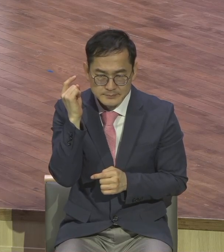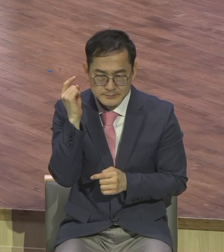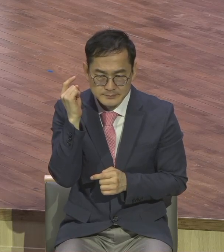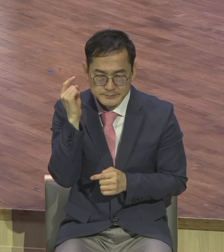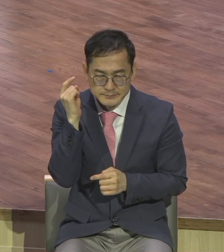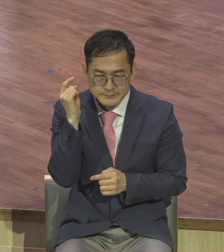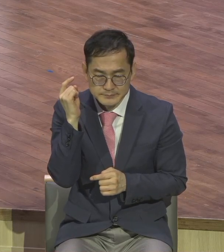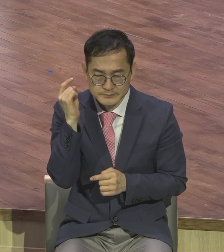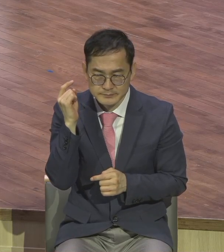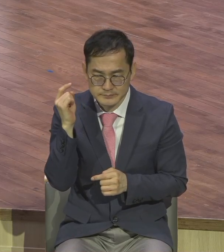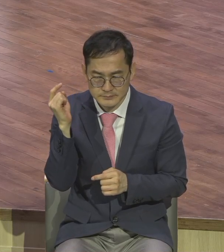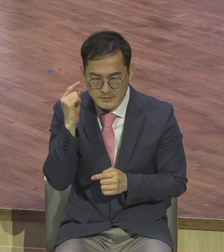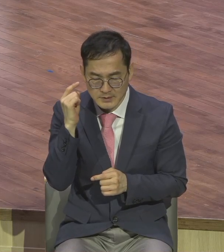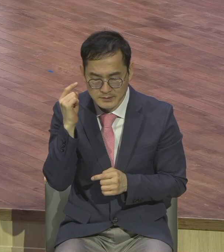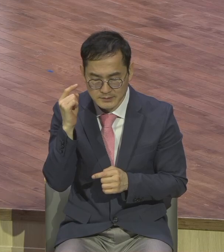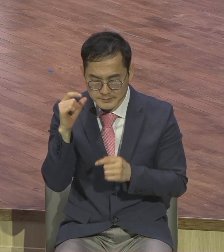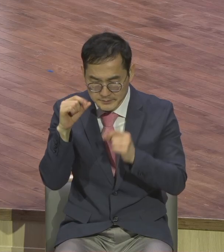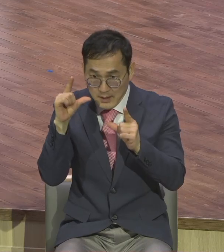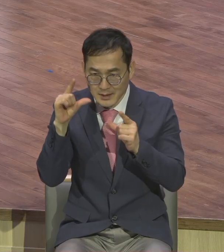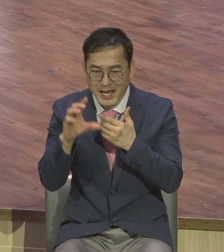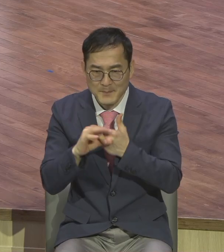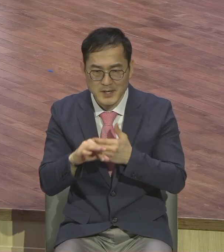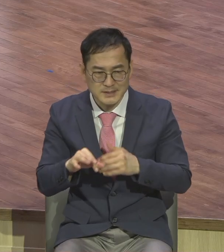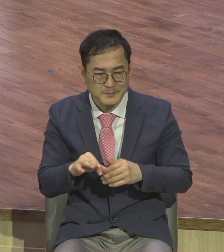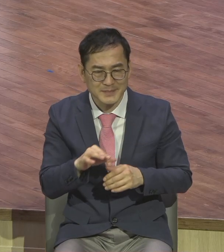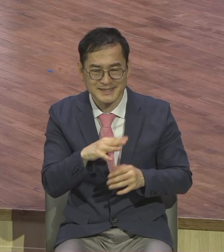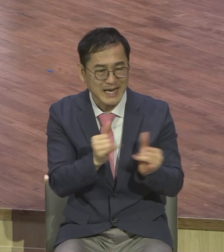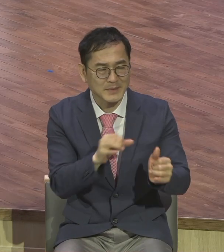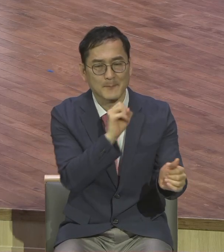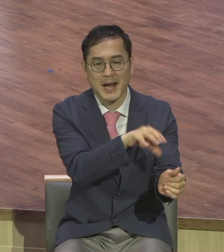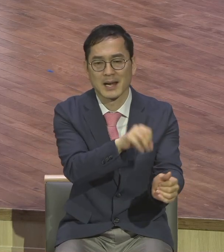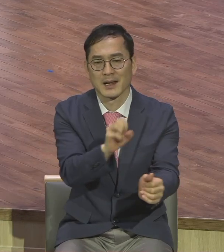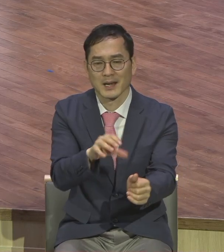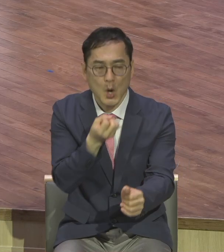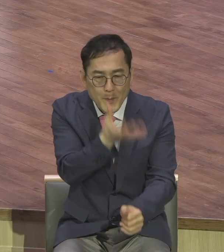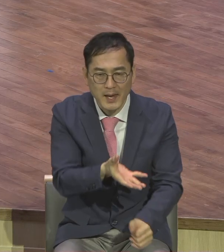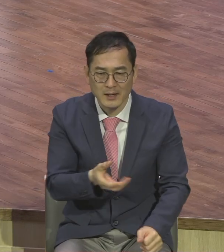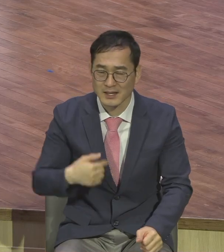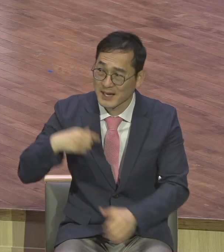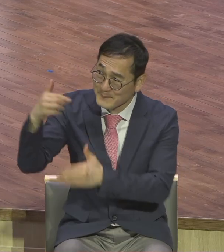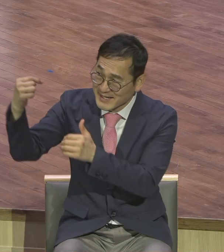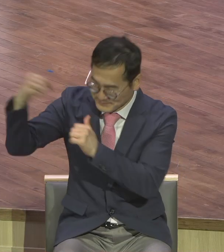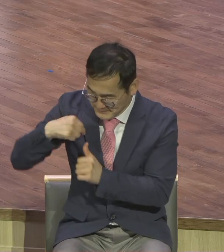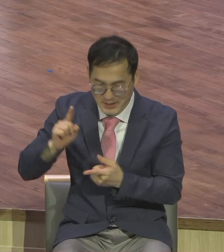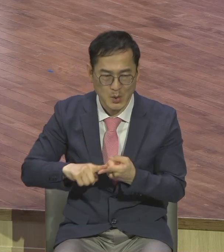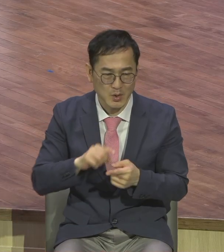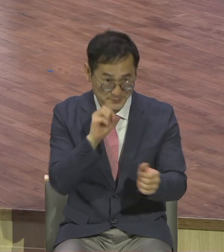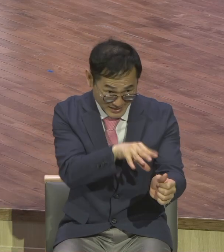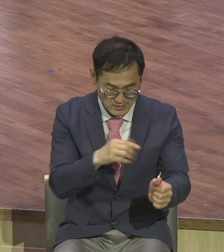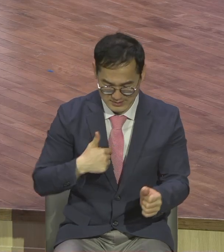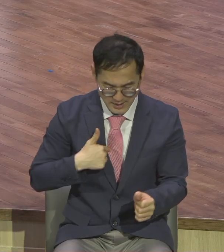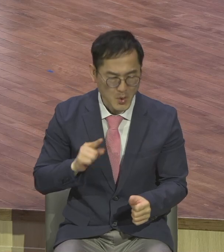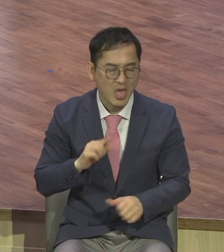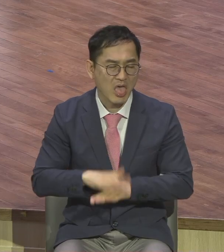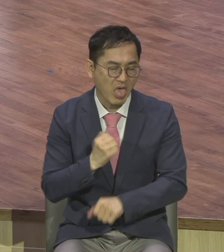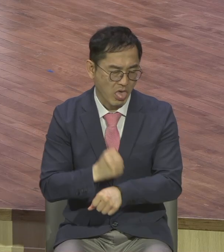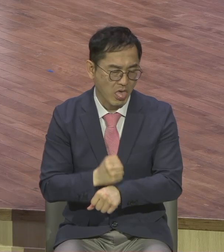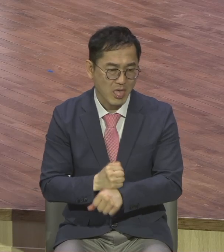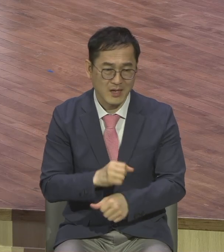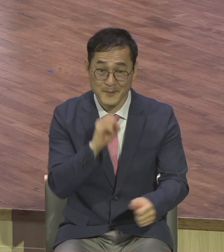따라갑니다. 왜 혹시 내가 변해야 될까 싶어서 다른 사람에게 말을 고백을 해버려요. 고백하고 나서 했기 때문에 내가 낫어도 안